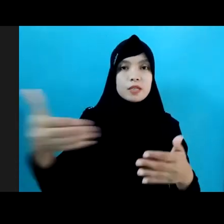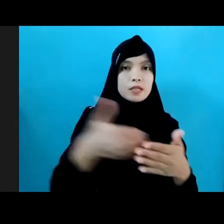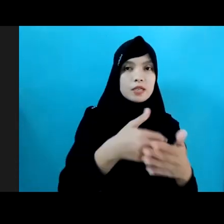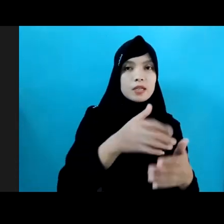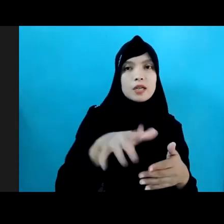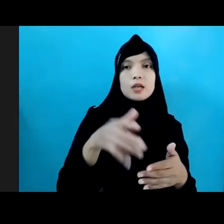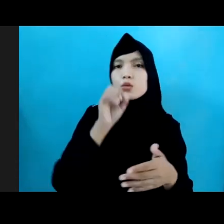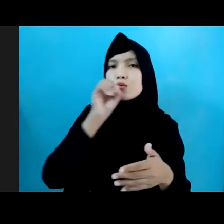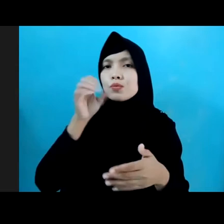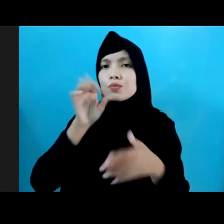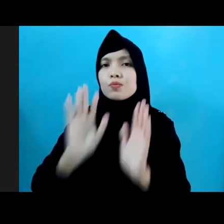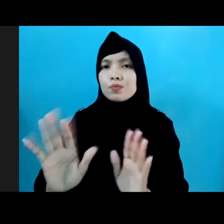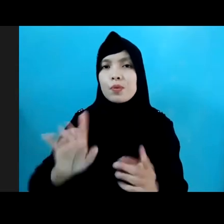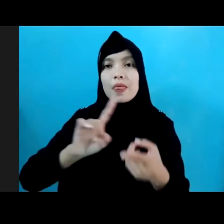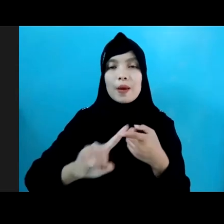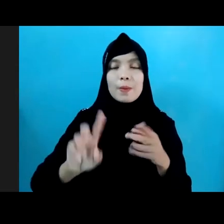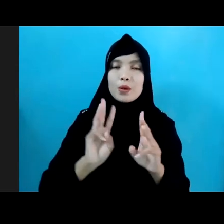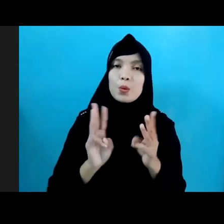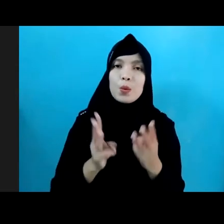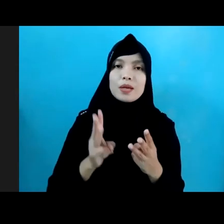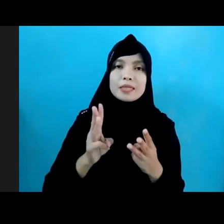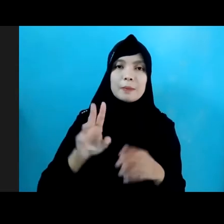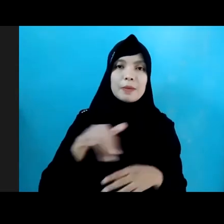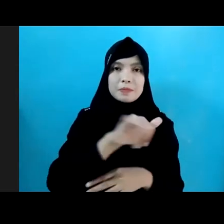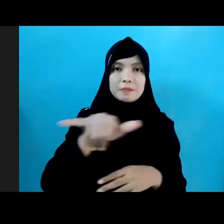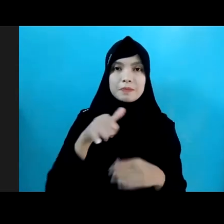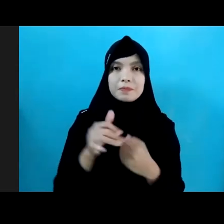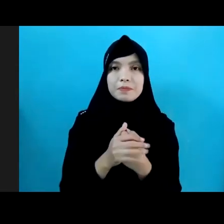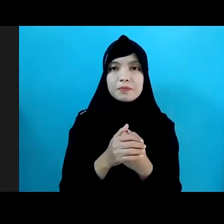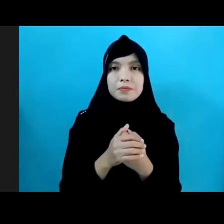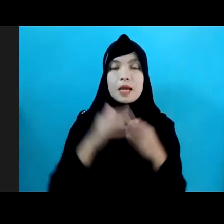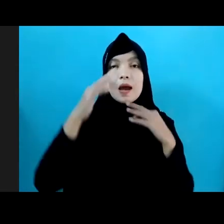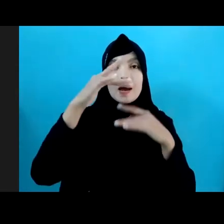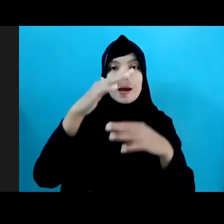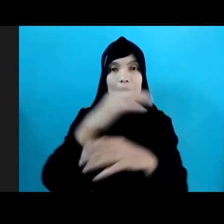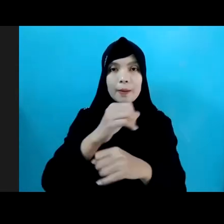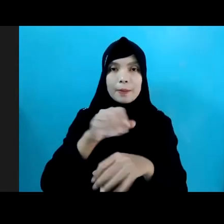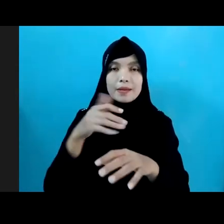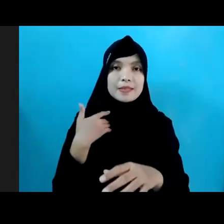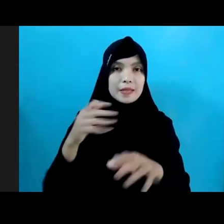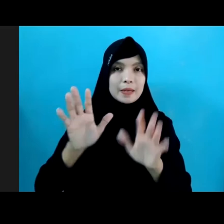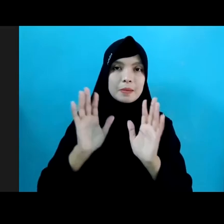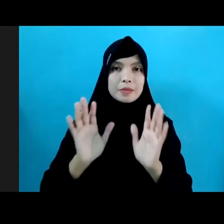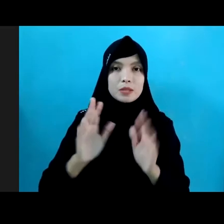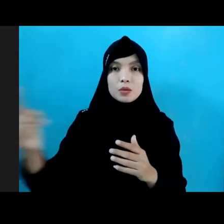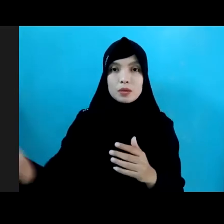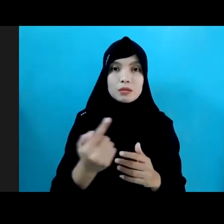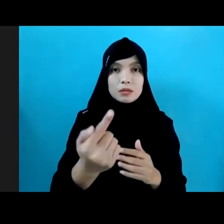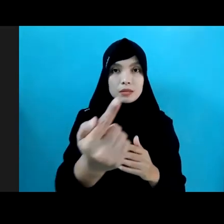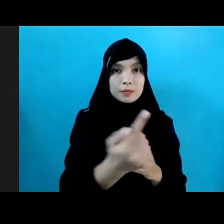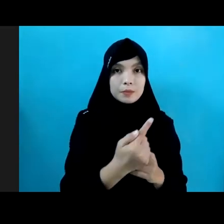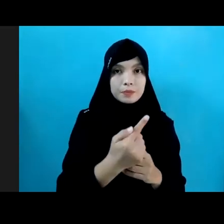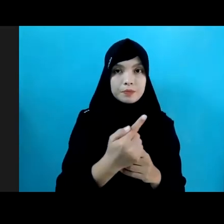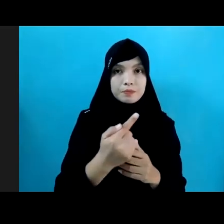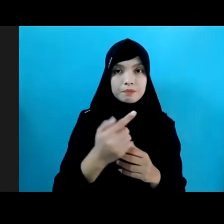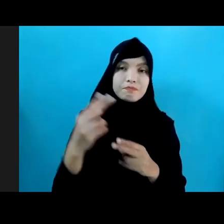Tetapi merupakan kewajiban bersama Besar harapan saya dengan hadirnya para pemangku